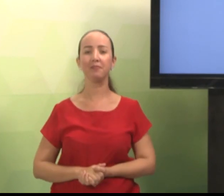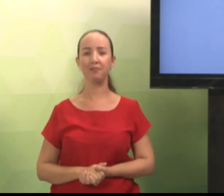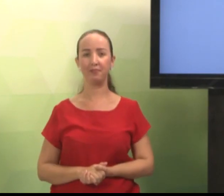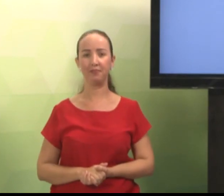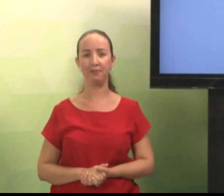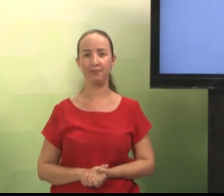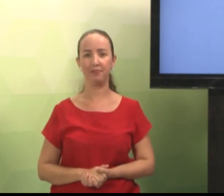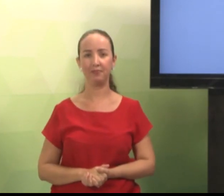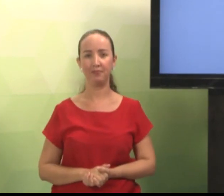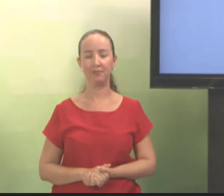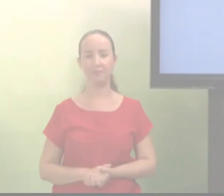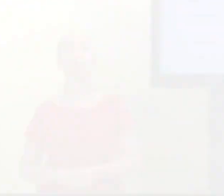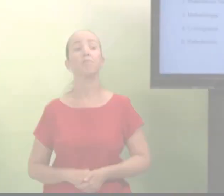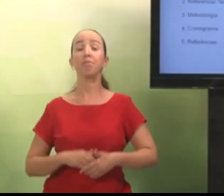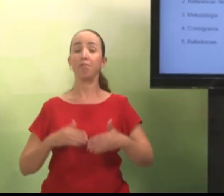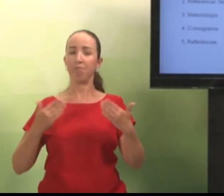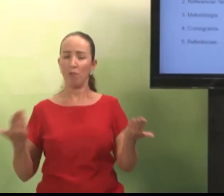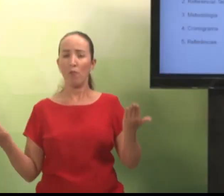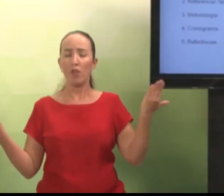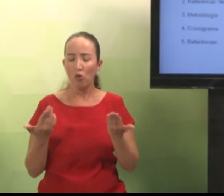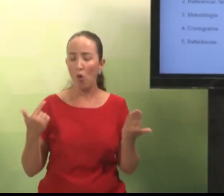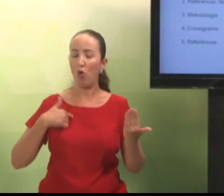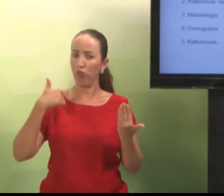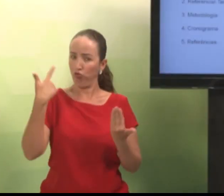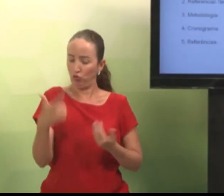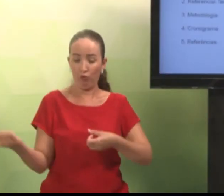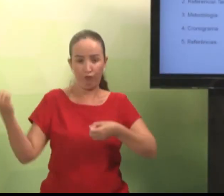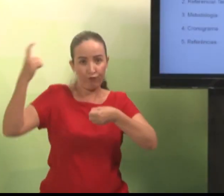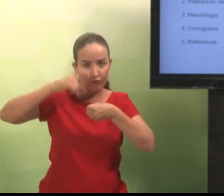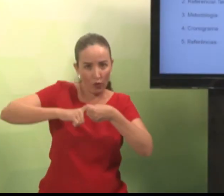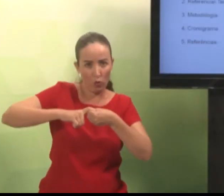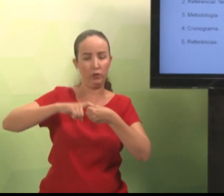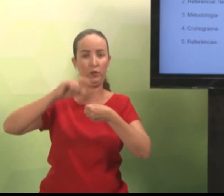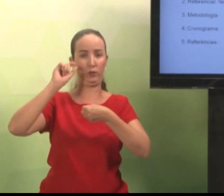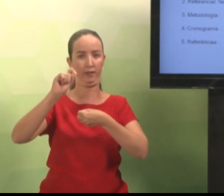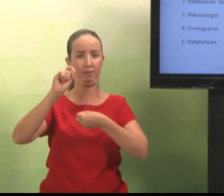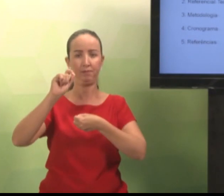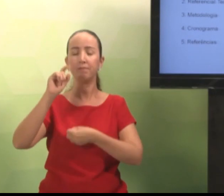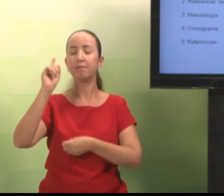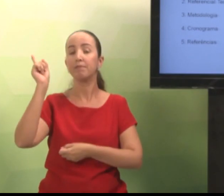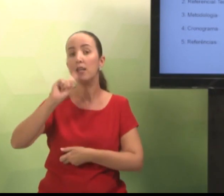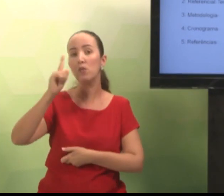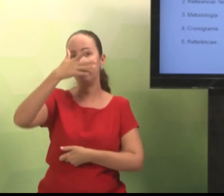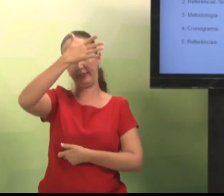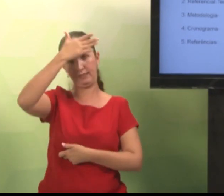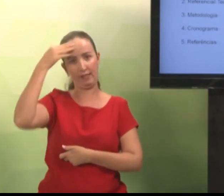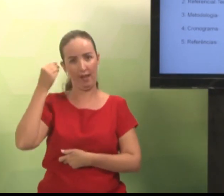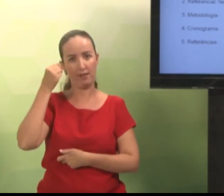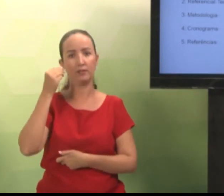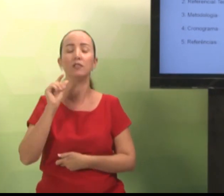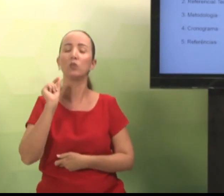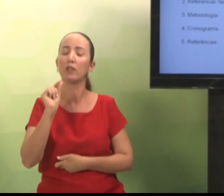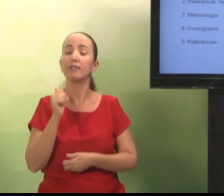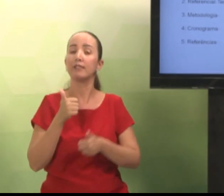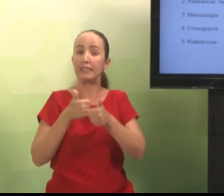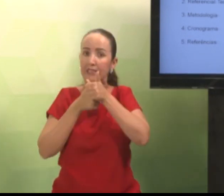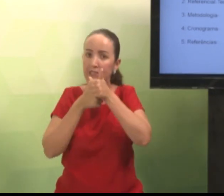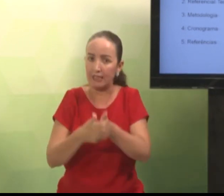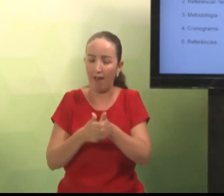e individual. Agora, estou retomando aqui para que vocês não esqueçam que